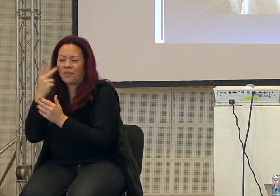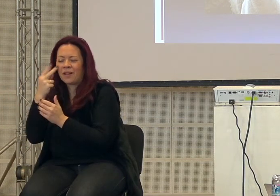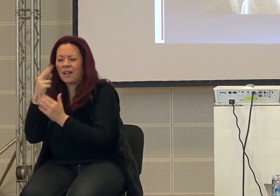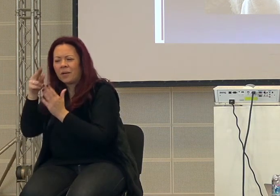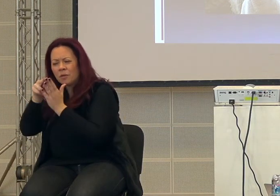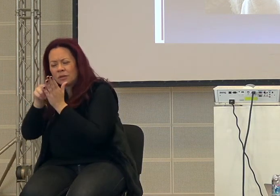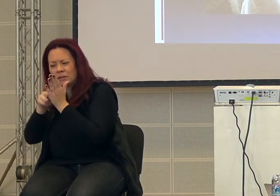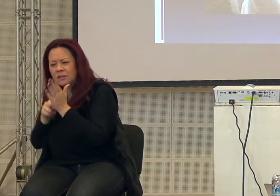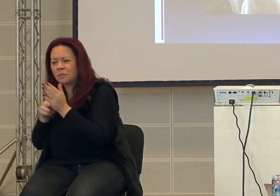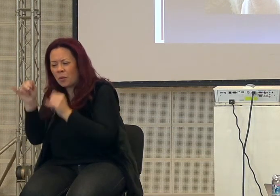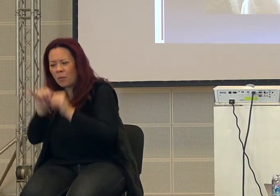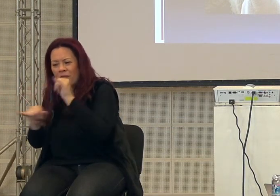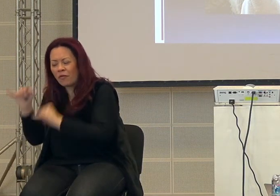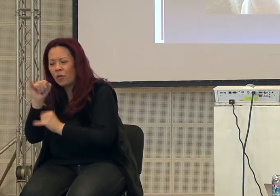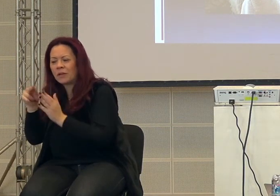trovare i dati,